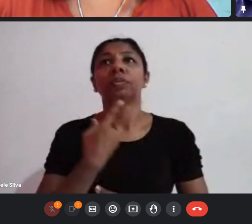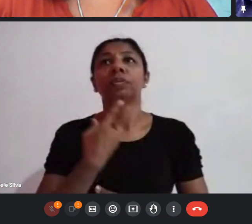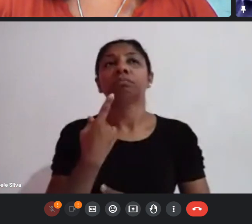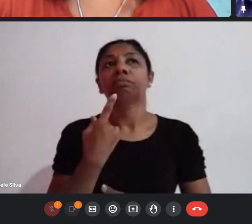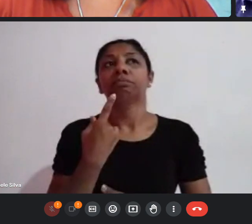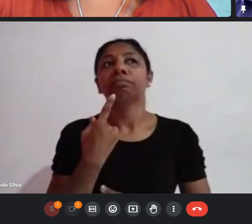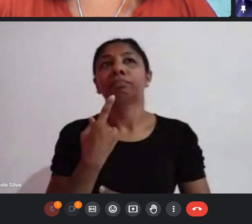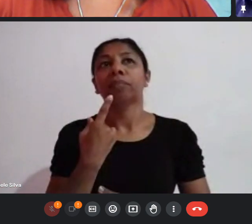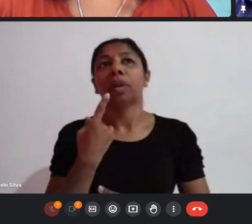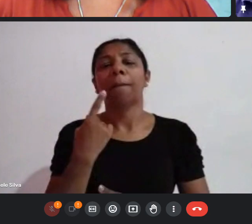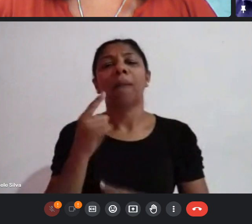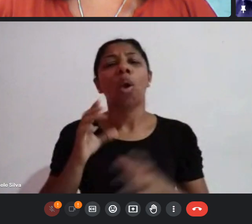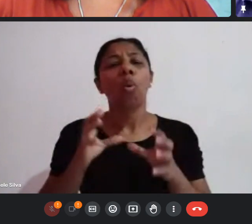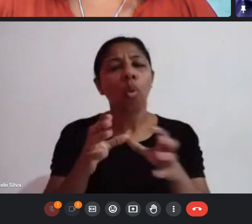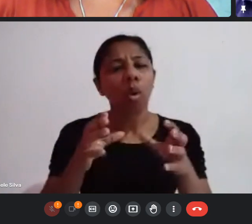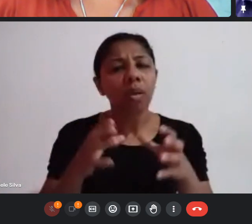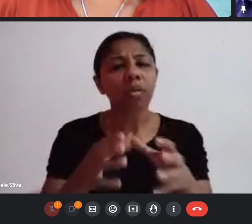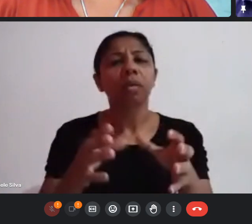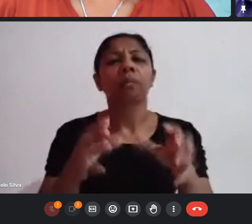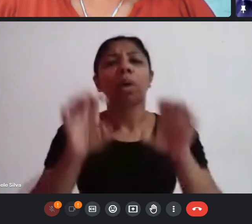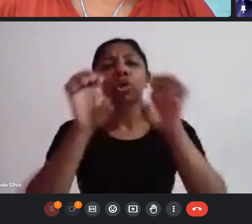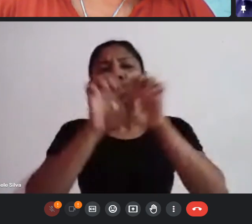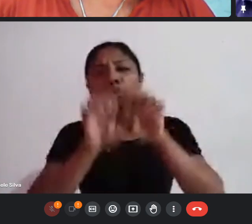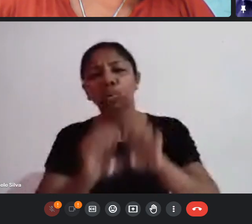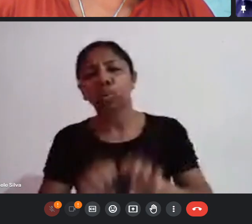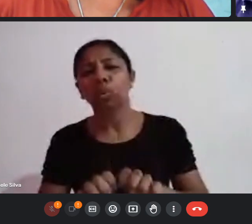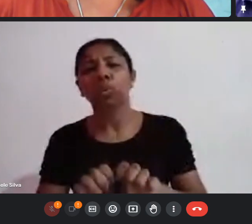mais coletivo mais estruturante por exemplo